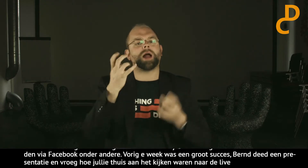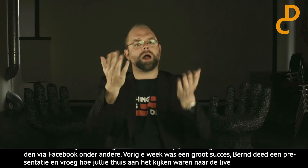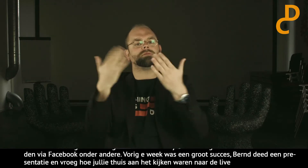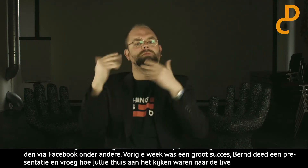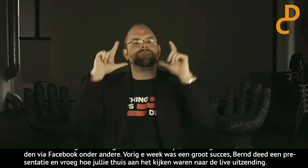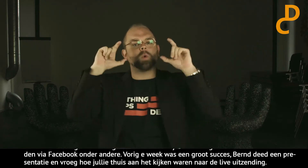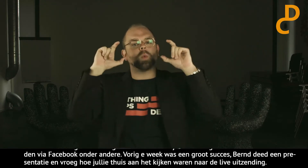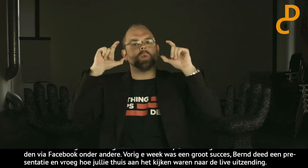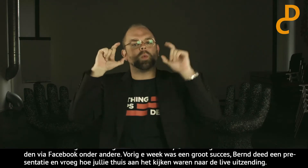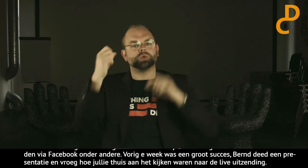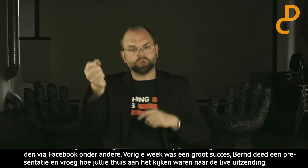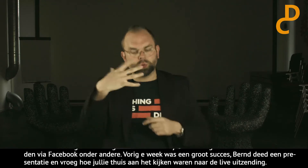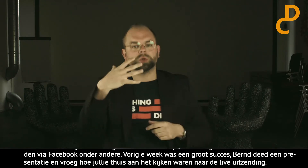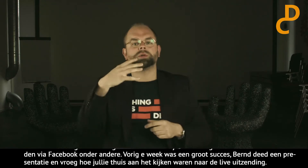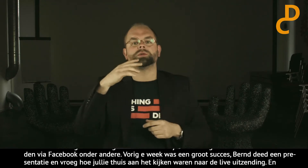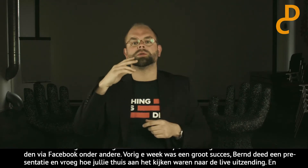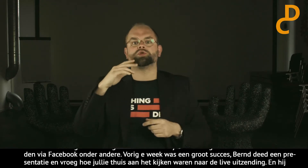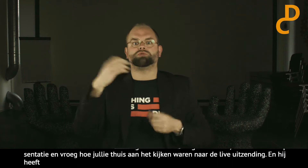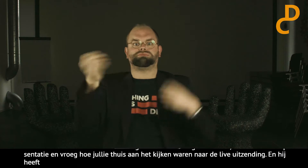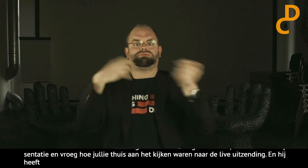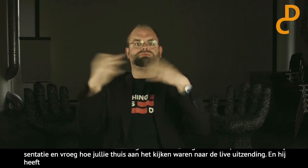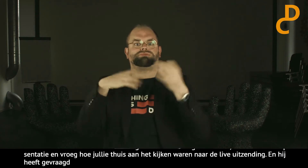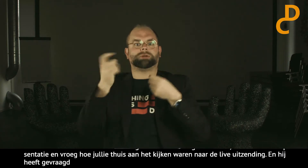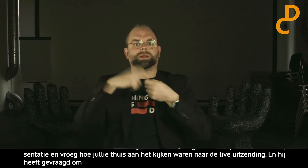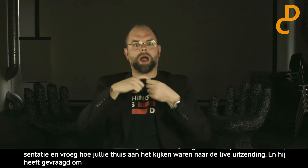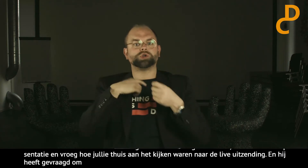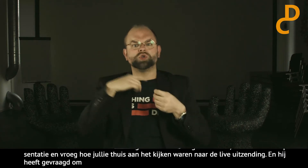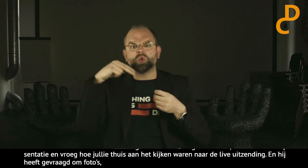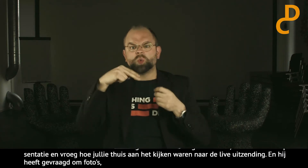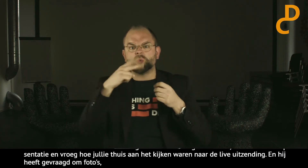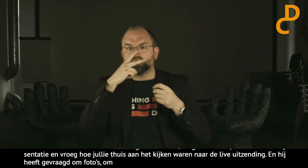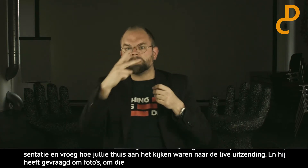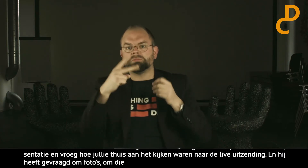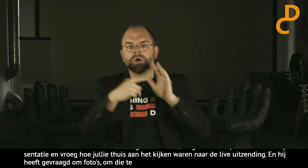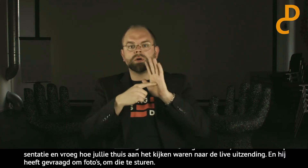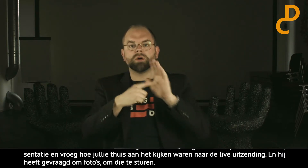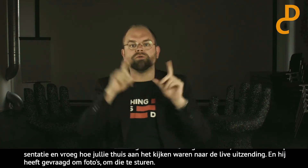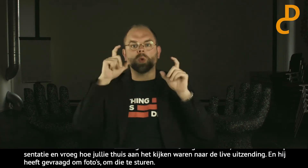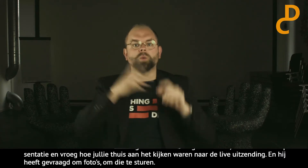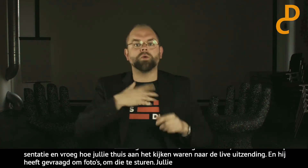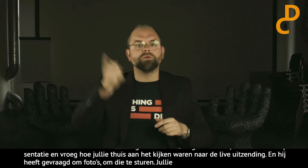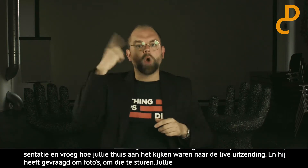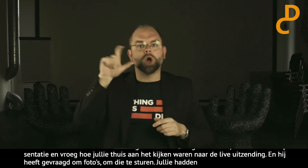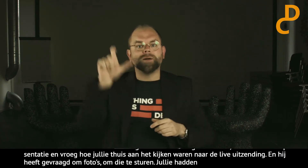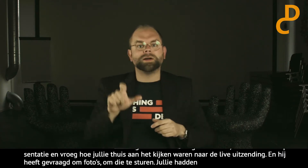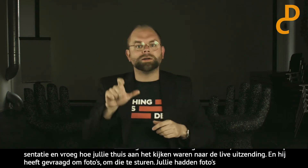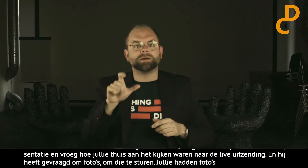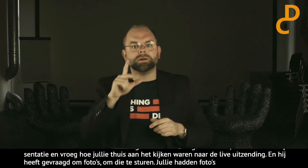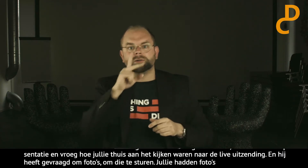En heeft gevraagd voor foto's, om foto's te sturen. Nou, jullie hebben allemaal foto's gestuurd, volgens mij. Jullie was goed te zien nu een foto van